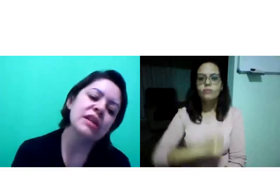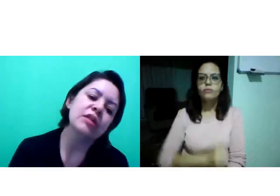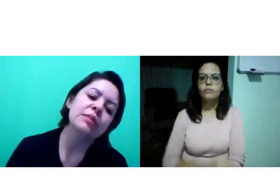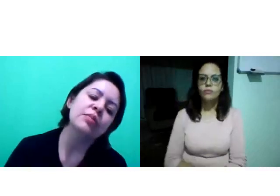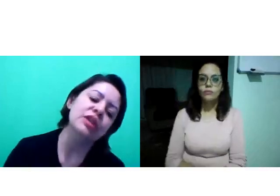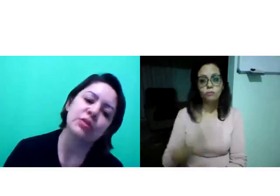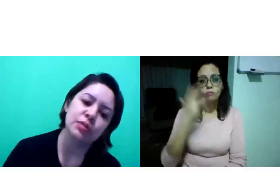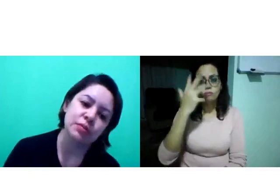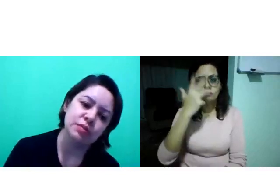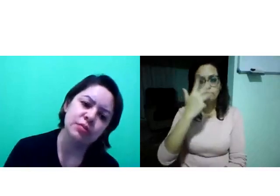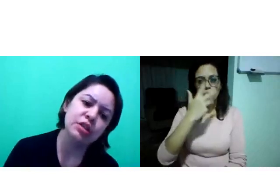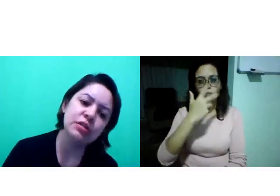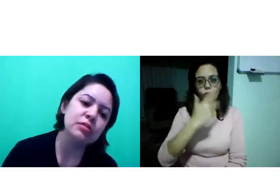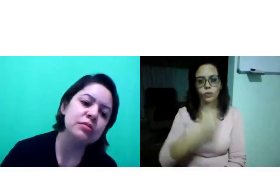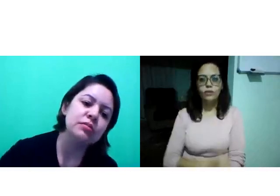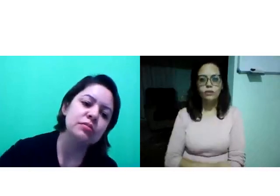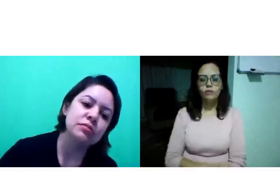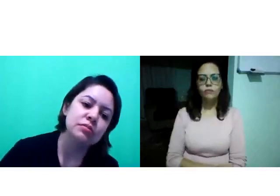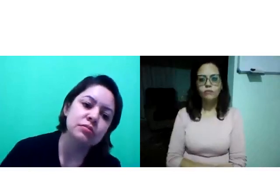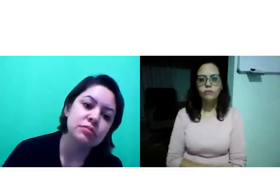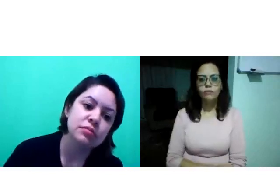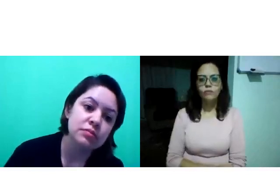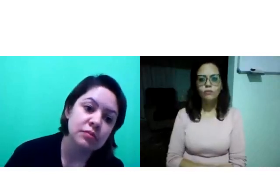O sinal de bonito. Bonito.